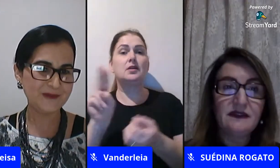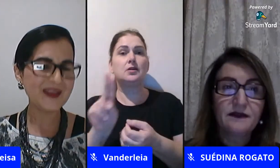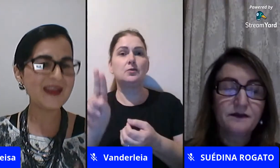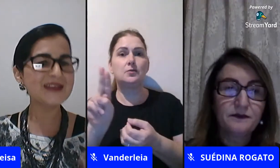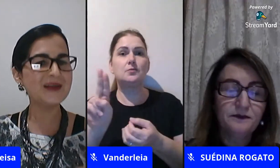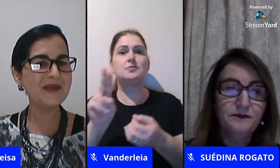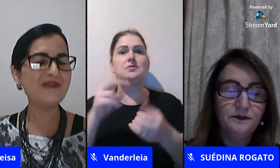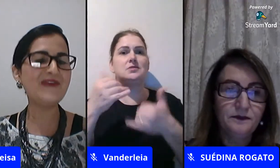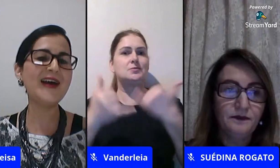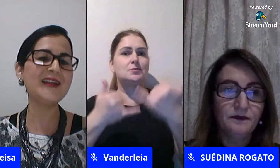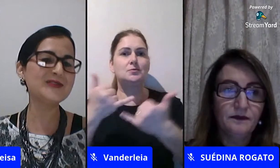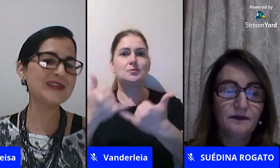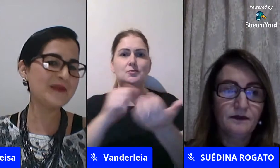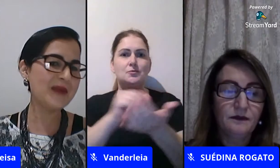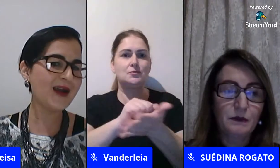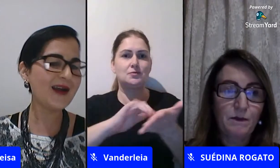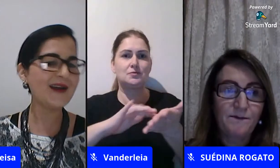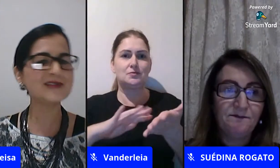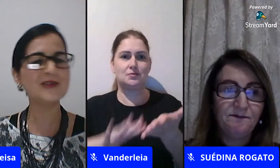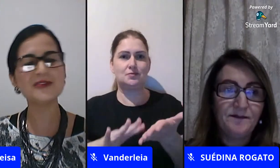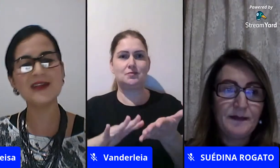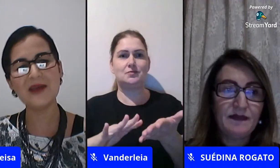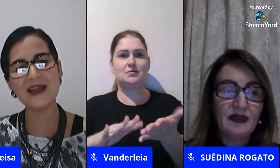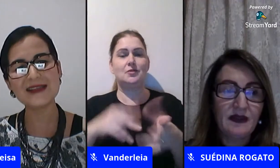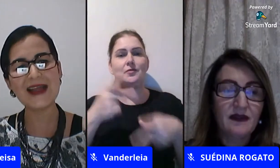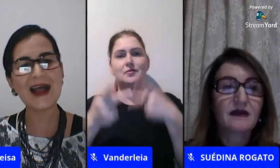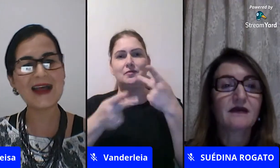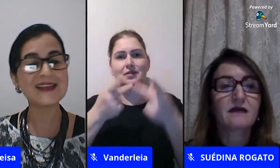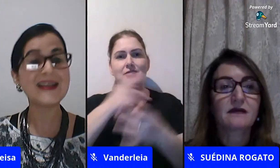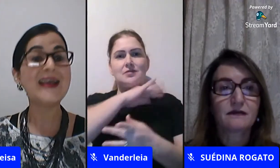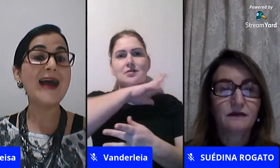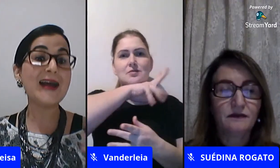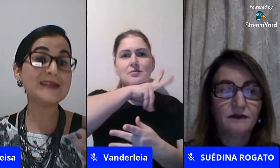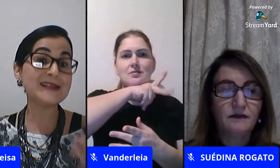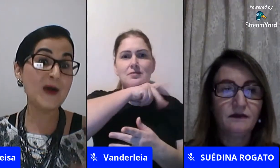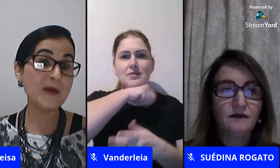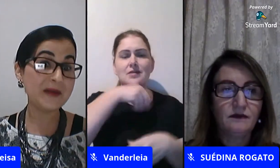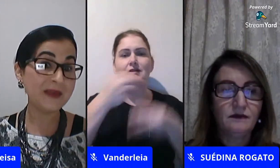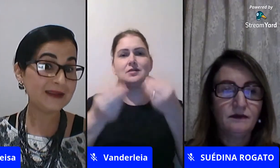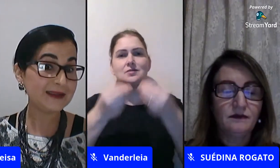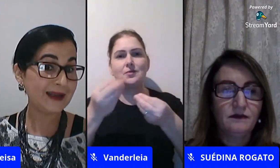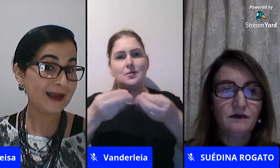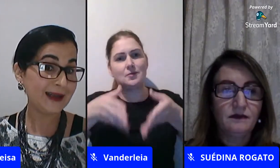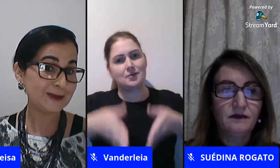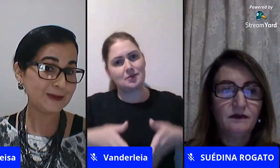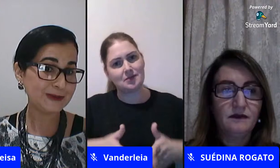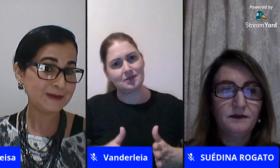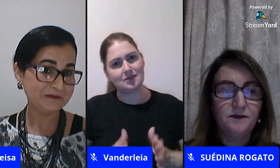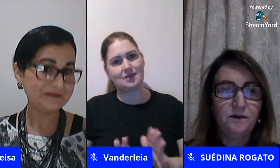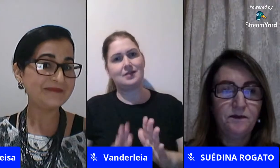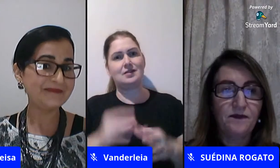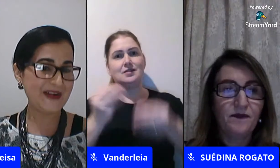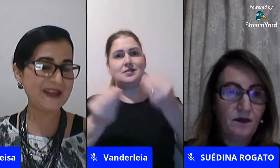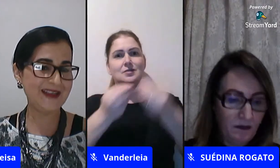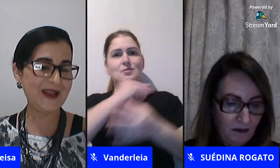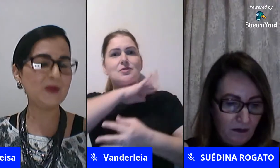abuso esse também fala dos animais como os animais nascem são amamentados por exemplo